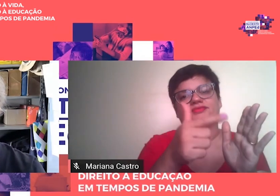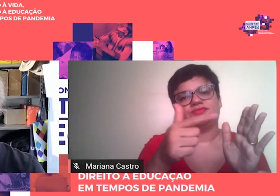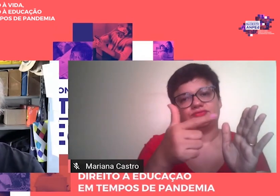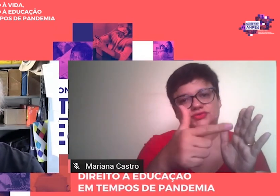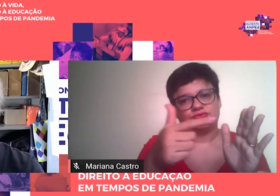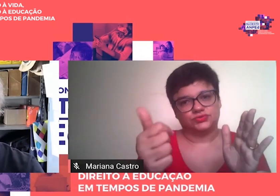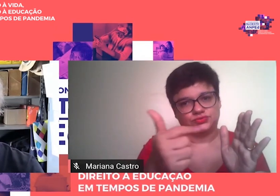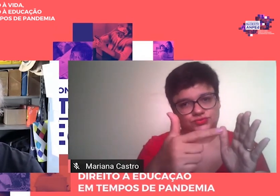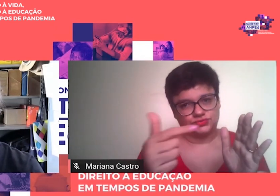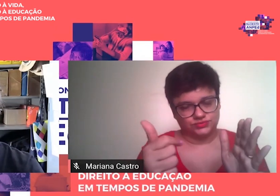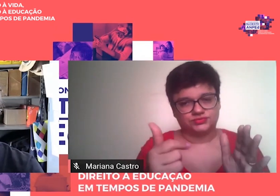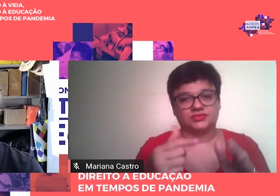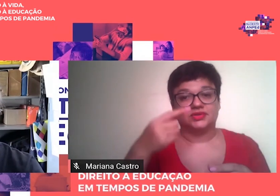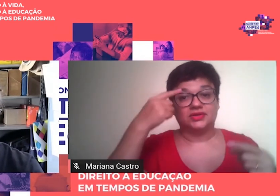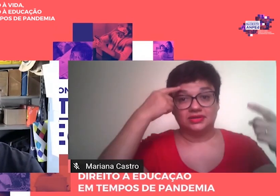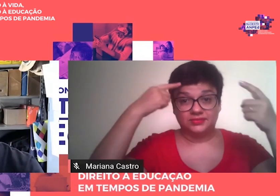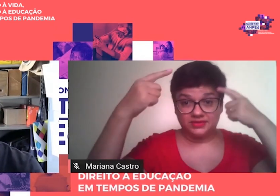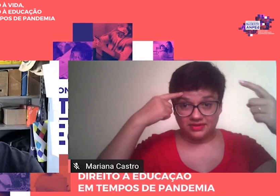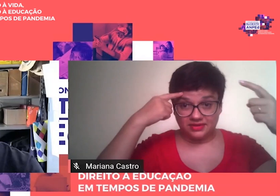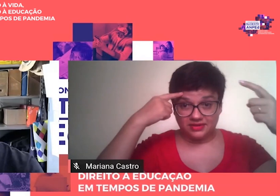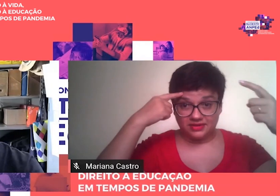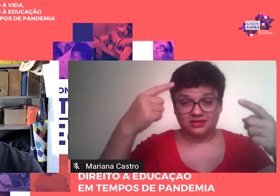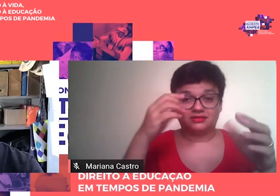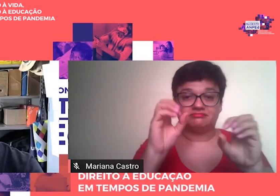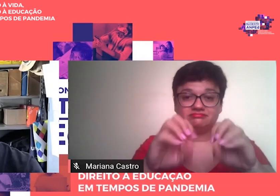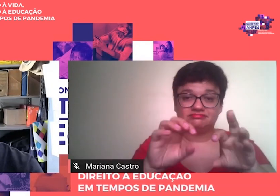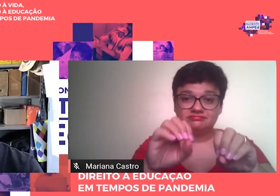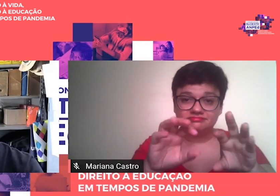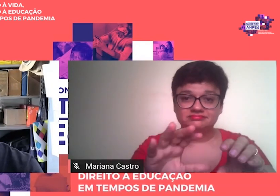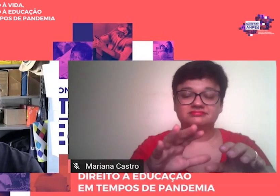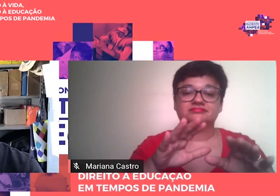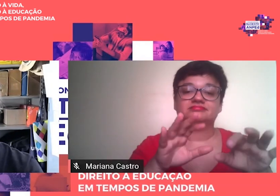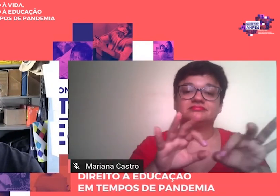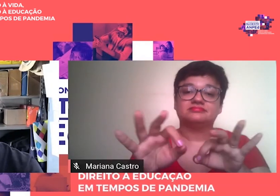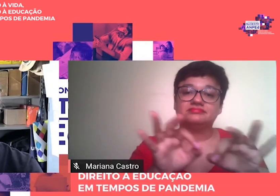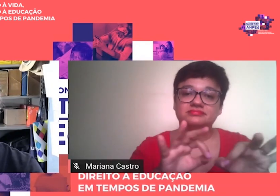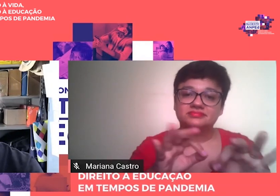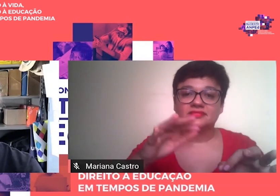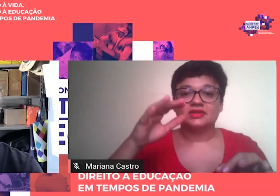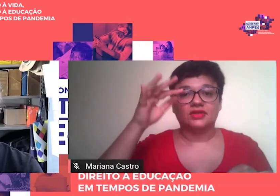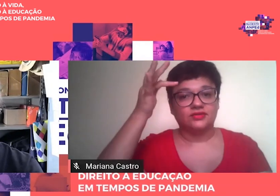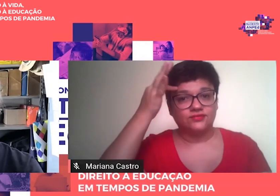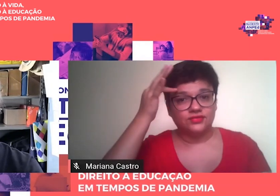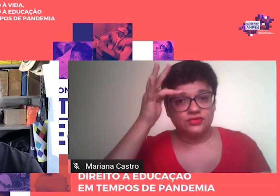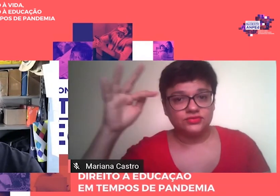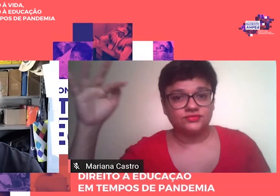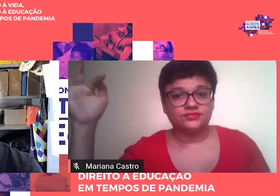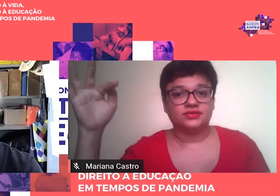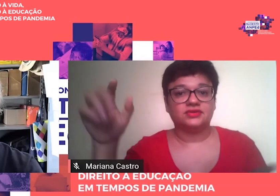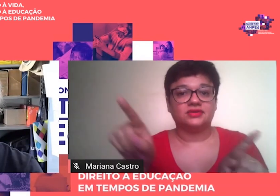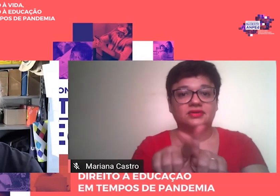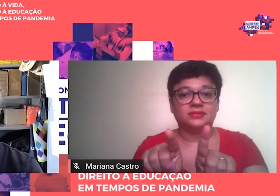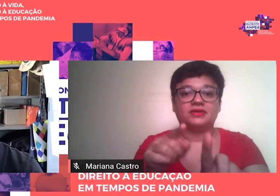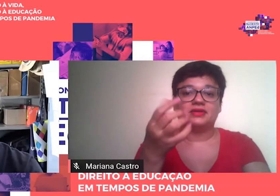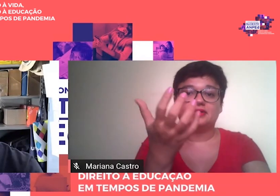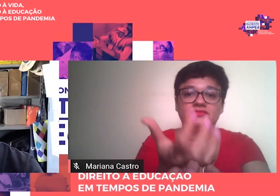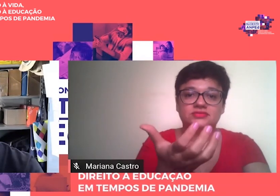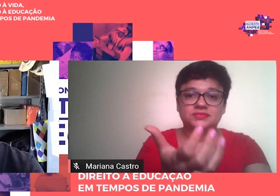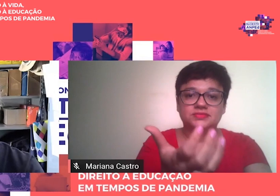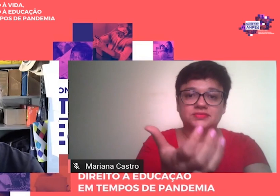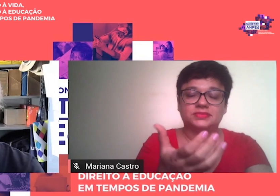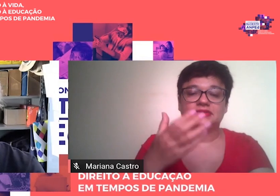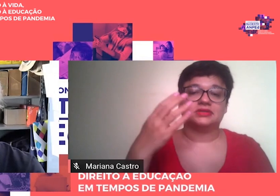entre ideias educacionais, as produzidas no âmbito da filosofia e das disciplinas científicas,